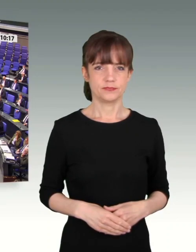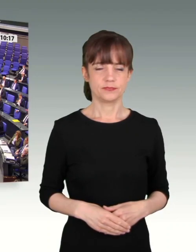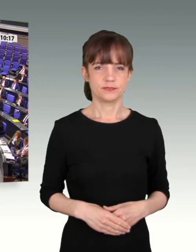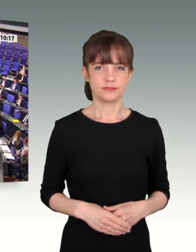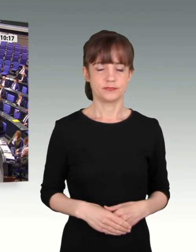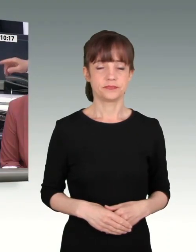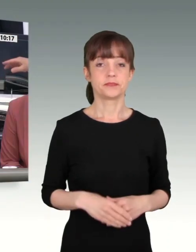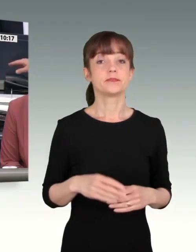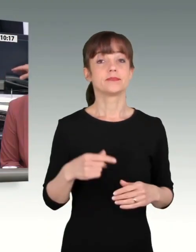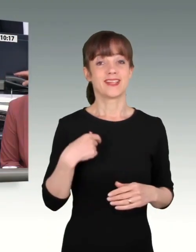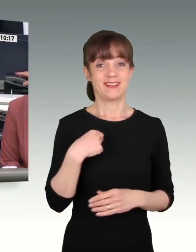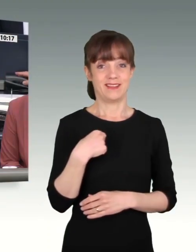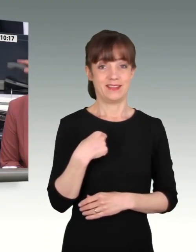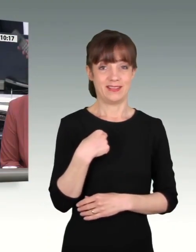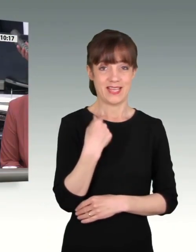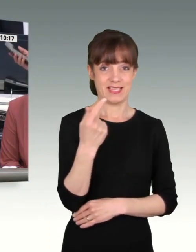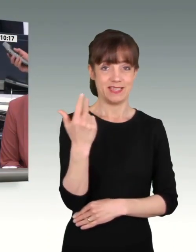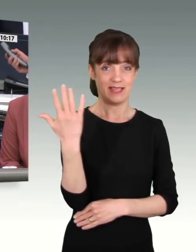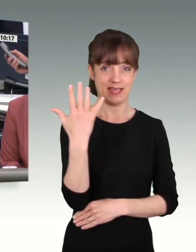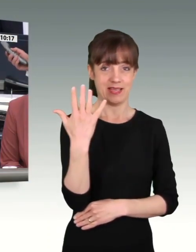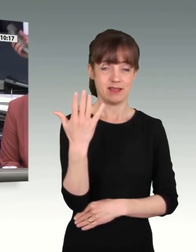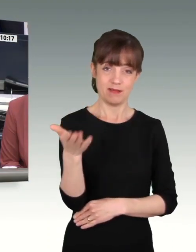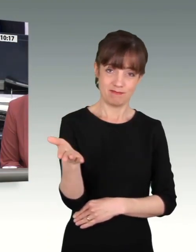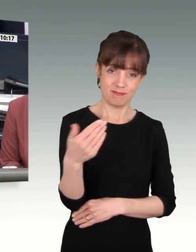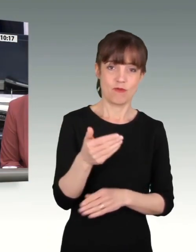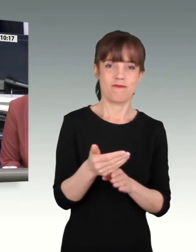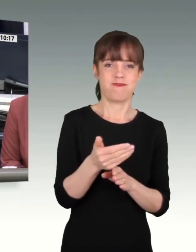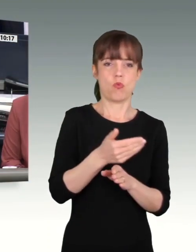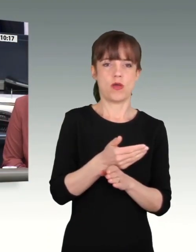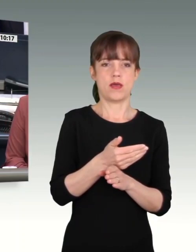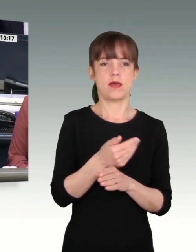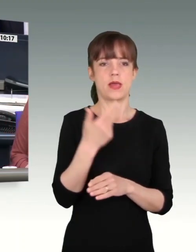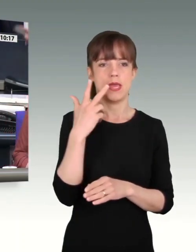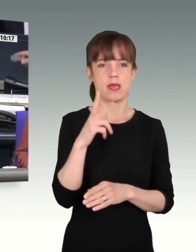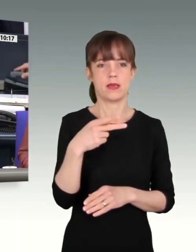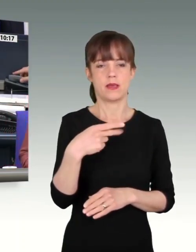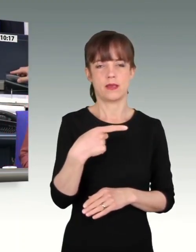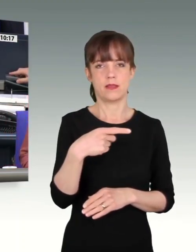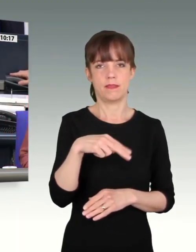Bevor ich den nächsten Redner aufrufe, hat Herr Gnaug das Wort zu einer persönlichen Erklärung.